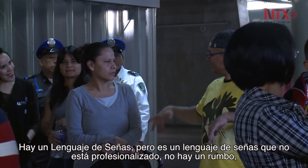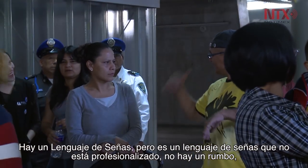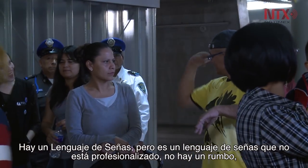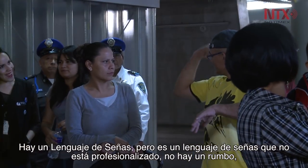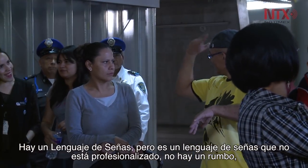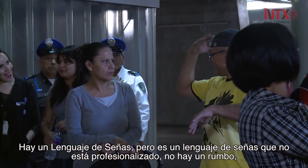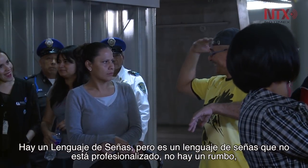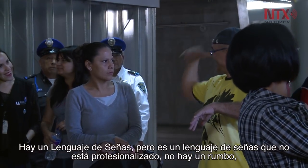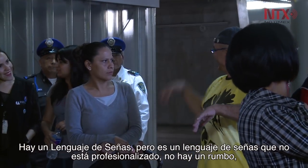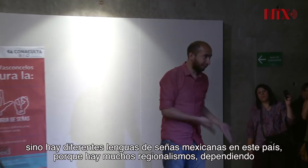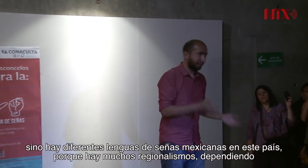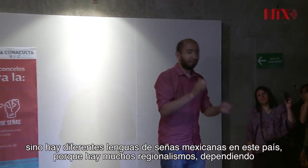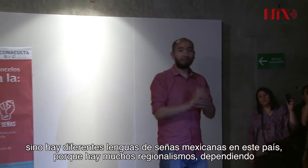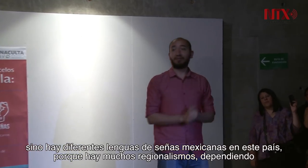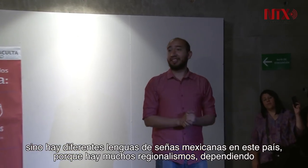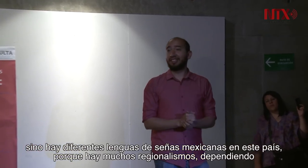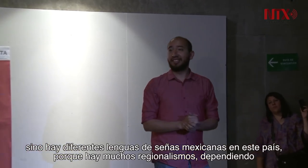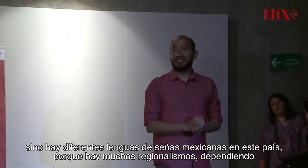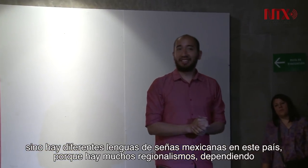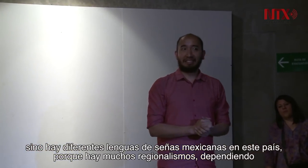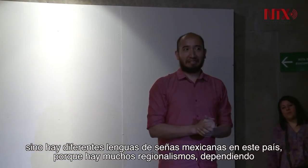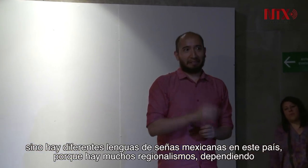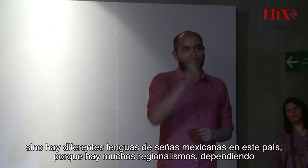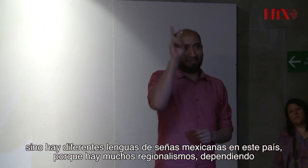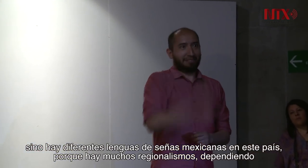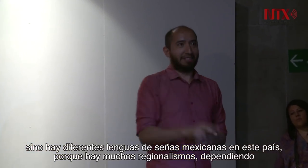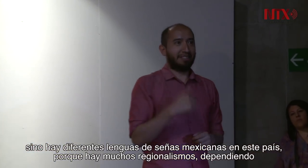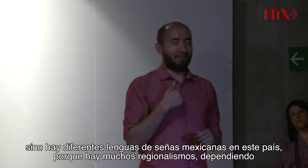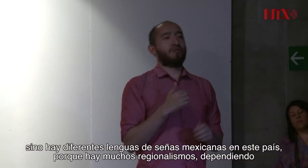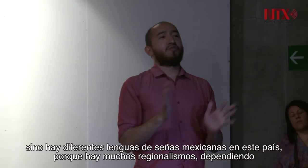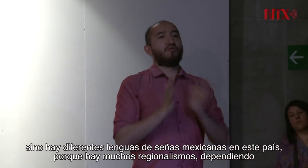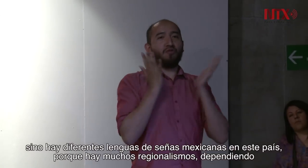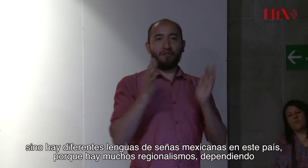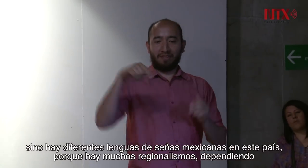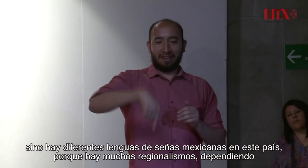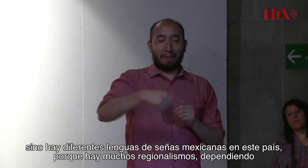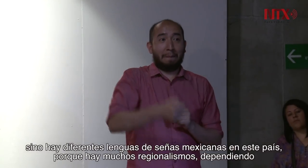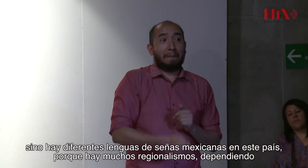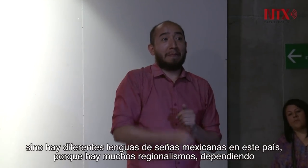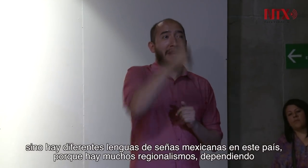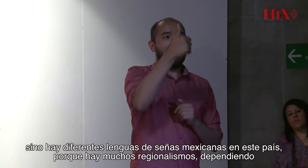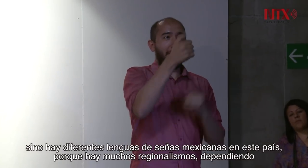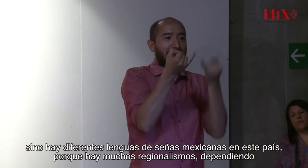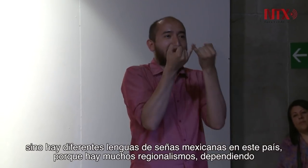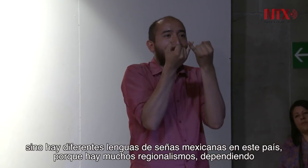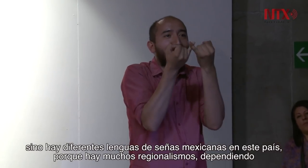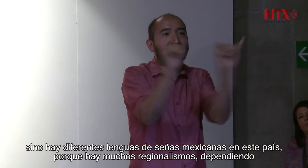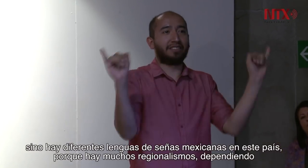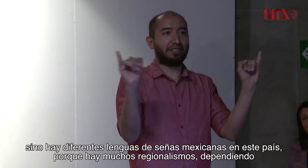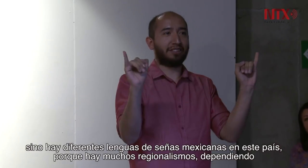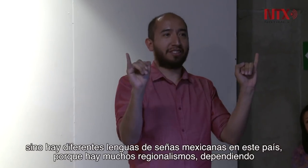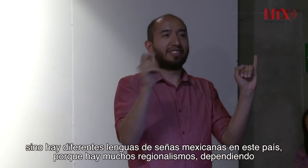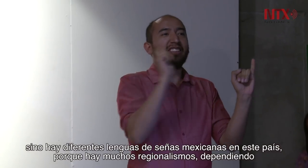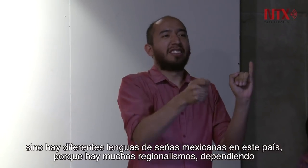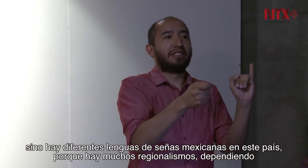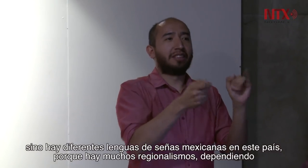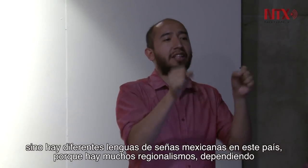sino hay diferentes lenguas de señas mexicanas en este país, porque hay muchos regionalismos. Dependiendo del lugar donde